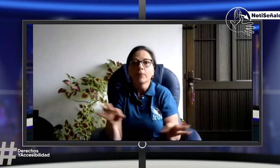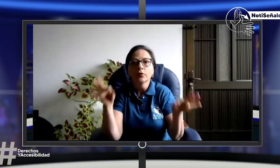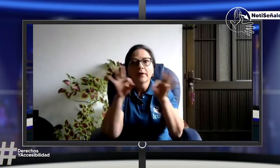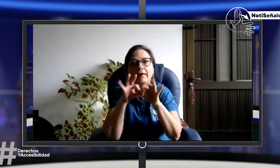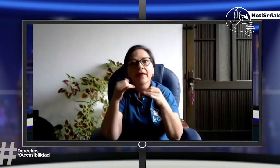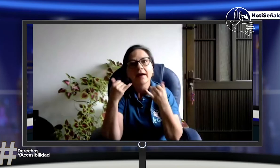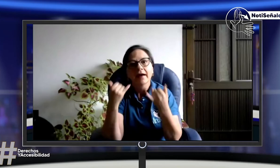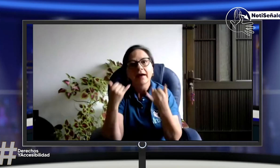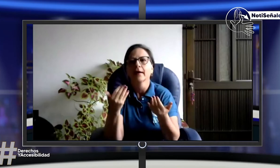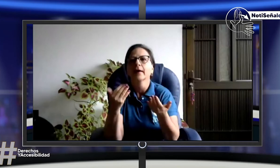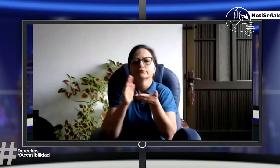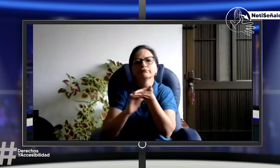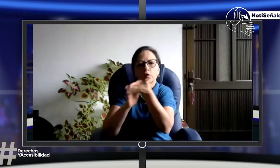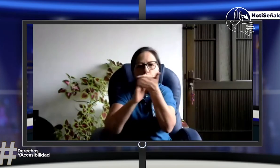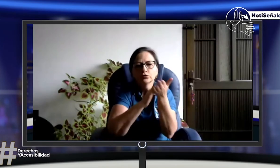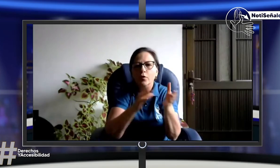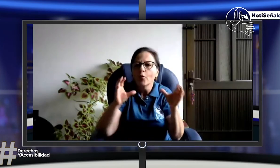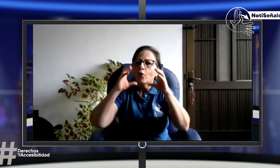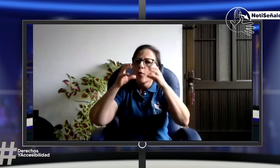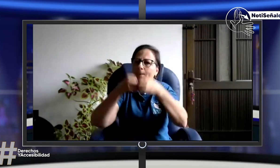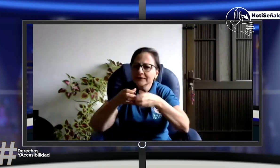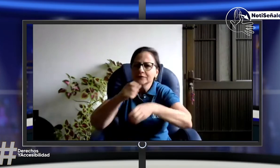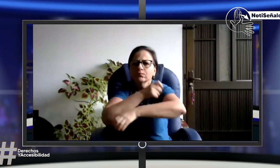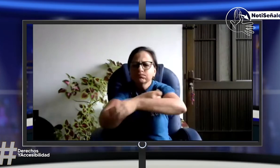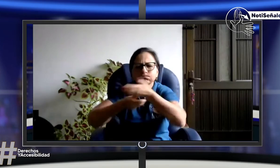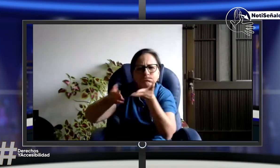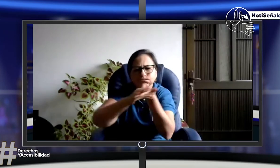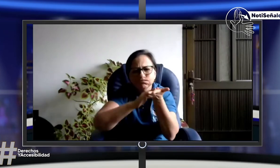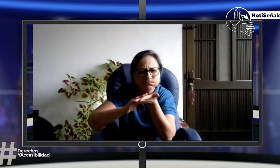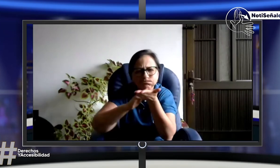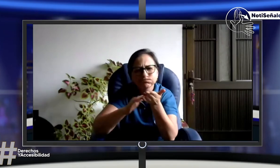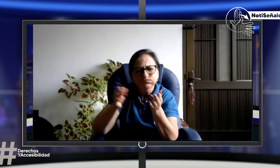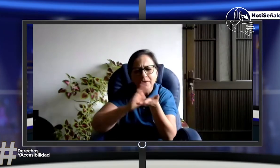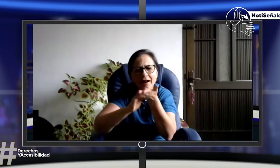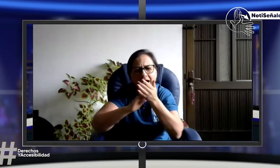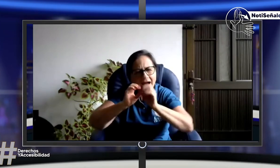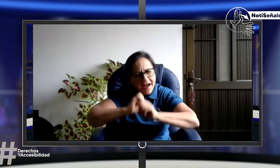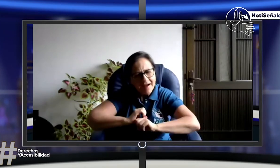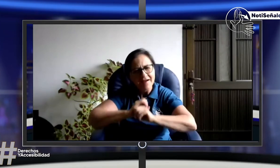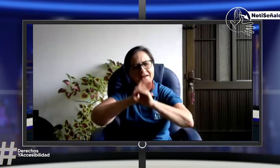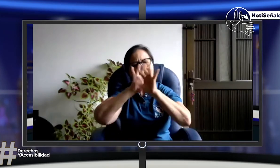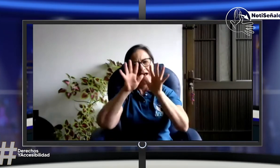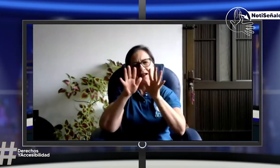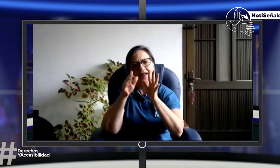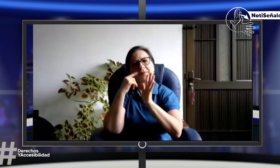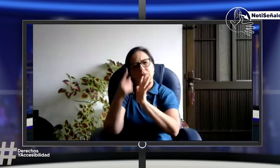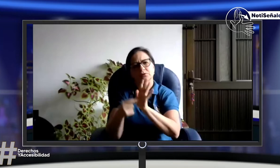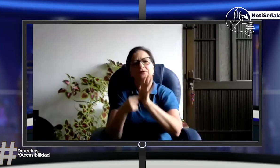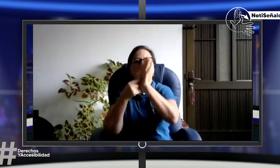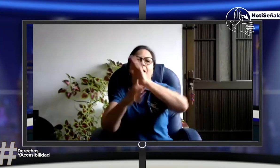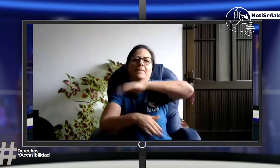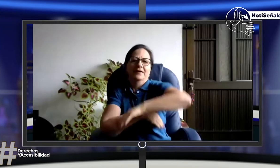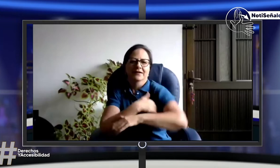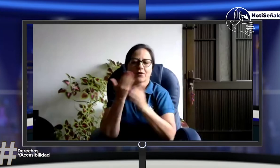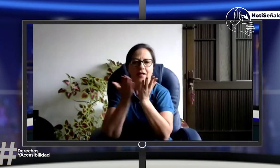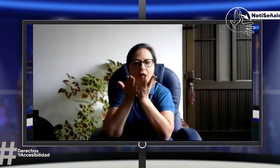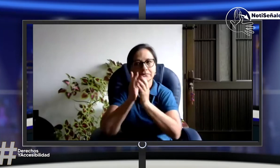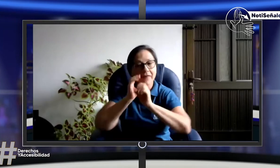bicultural. Como decía Diego, es importante generar esta comisión, este comité por el mejoramiento de la